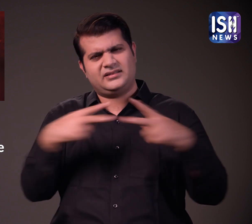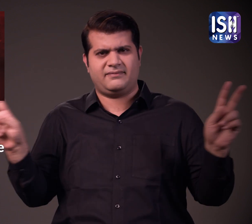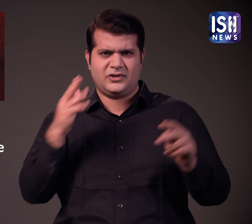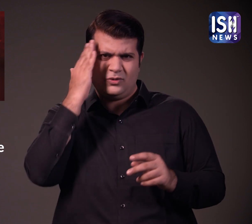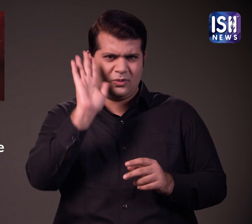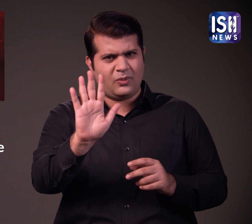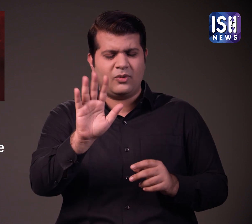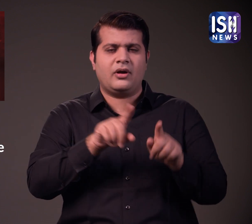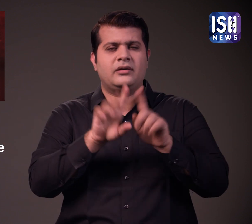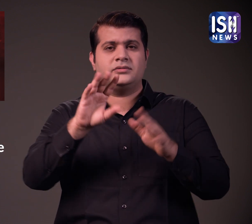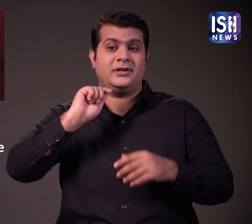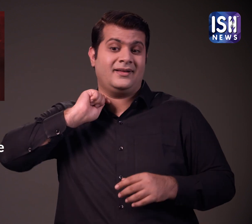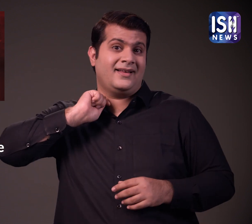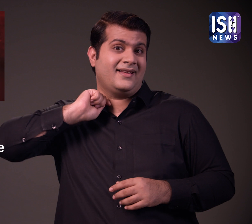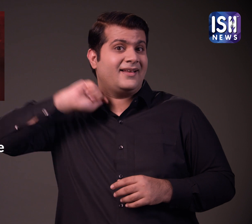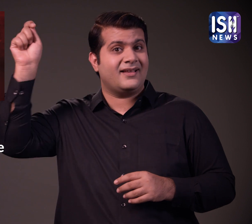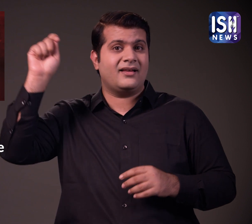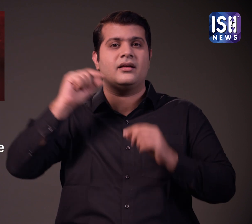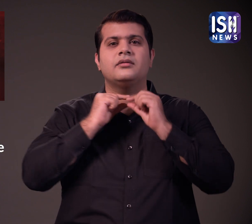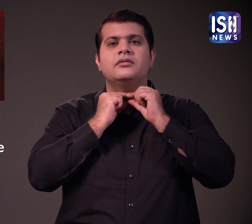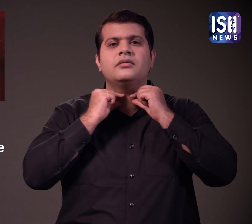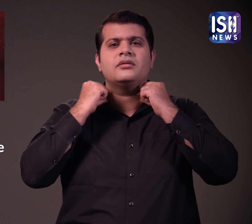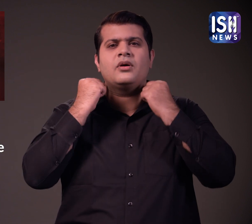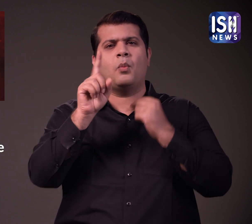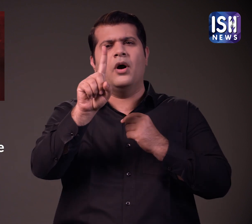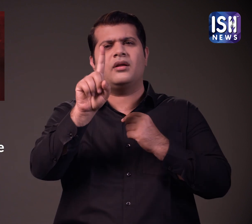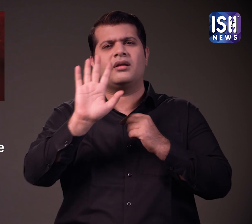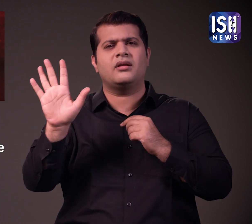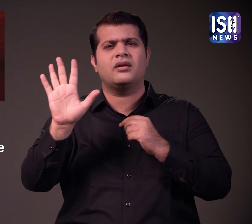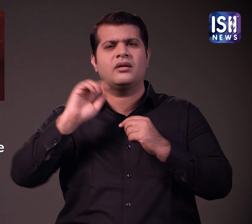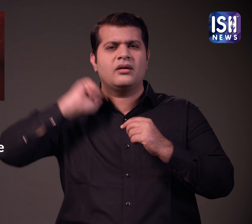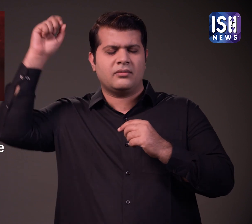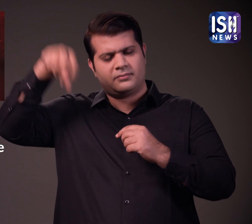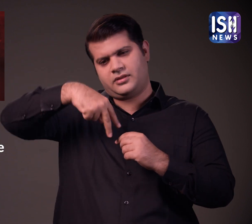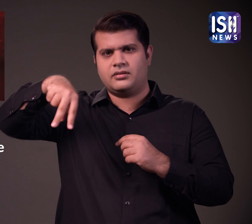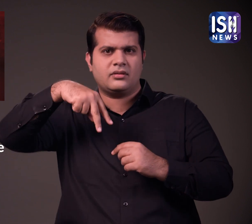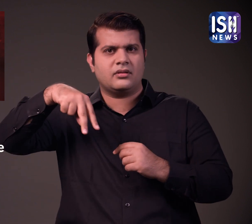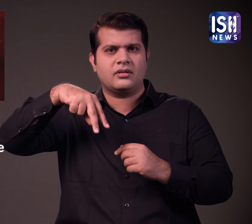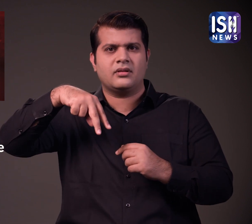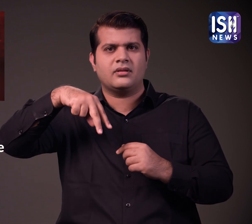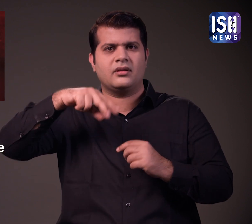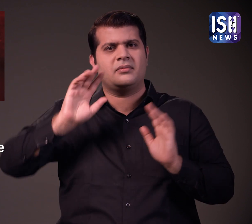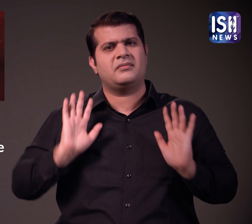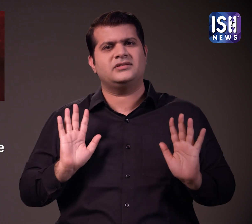गाव चोड़ती है उधारन के लिए आत्महत्या में जब व्यक्ति फासी लगाता है तो उसकी गर्दन पर सिर्फ एक निशान होता है